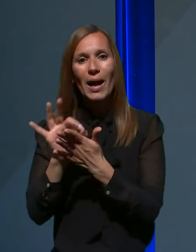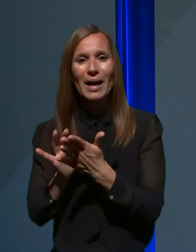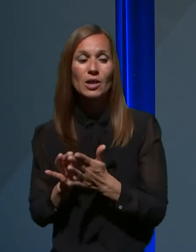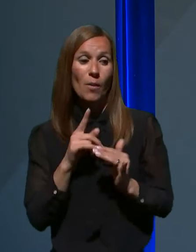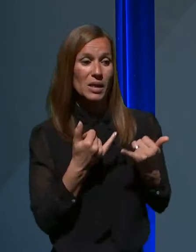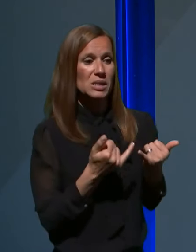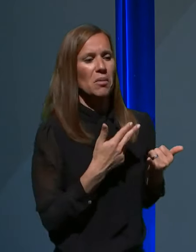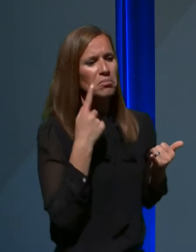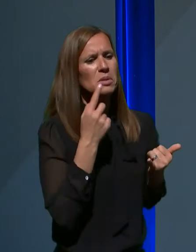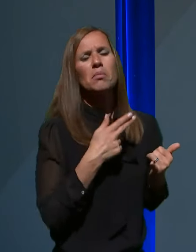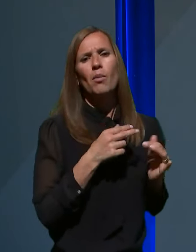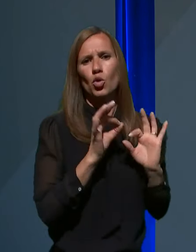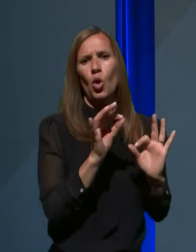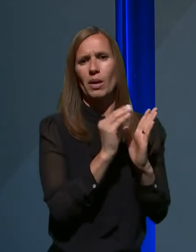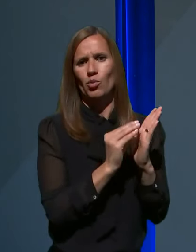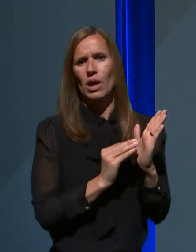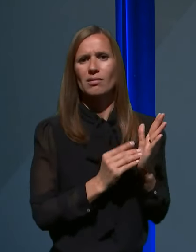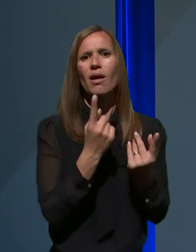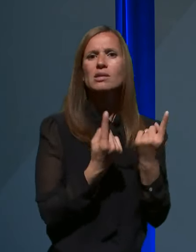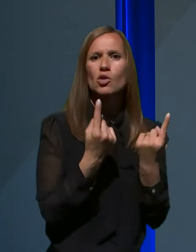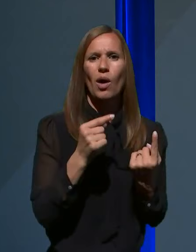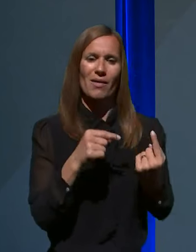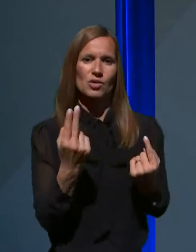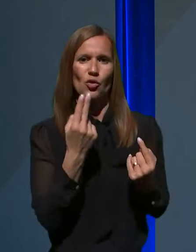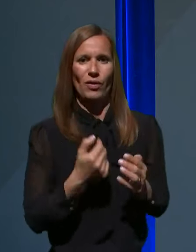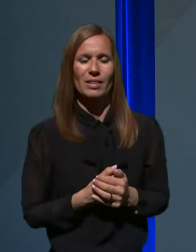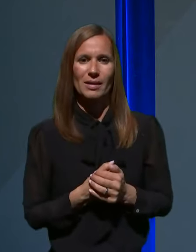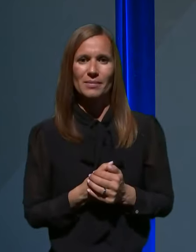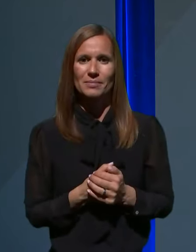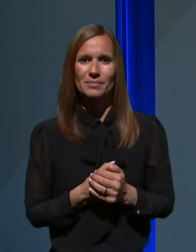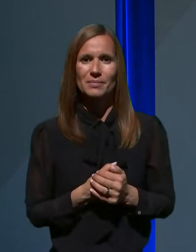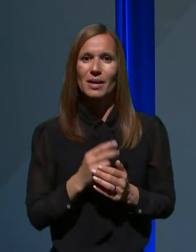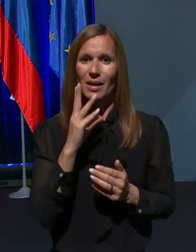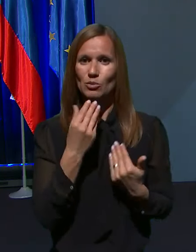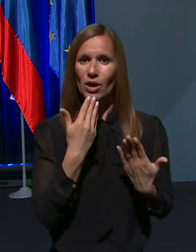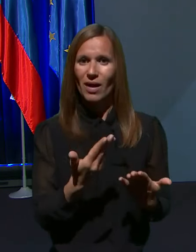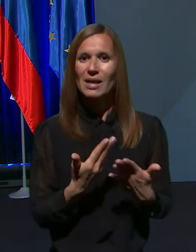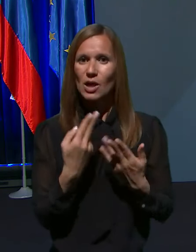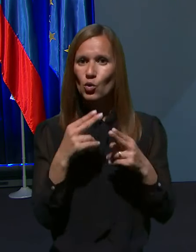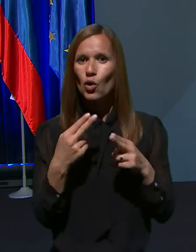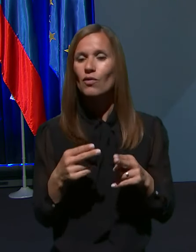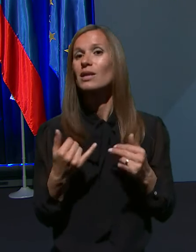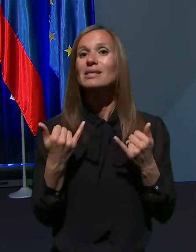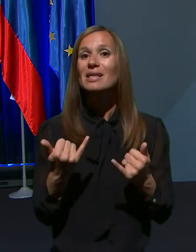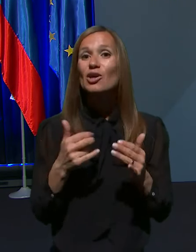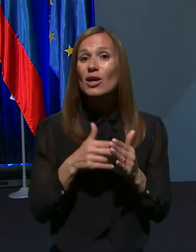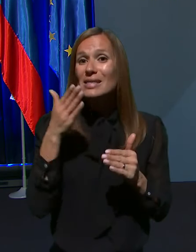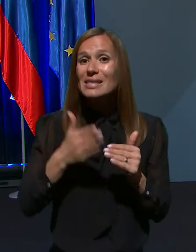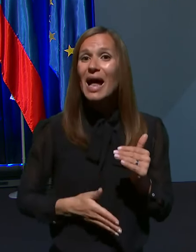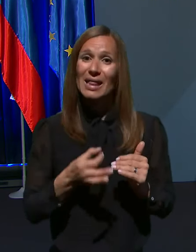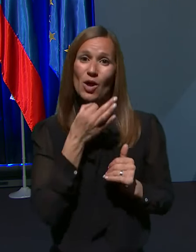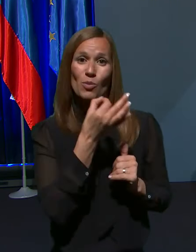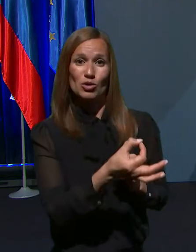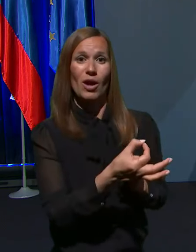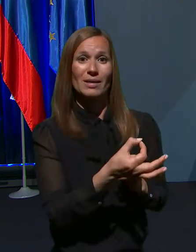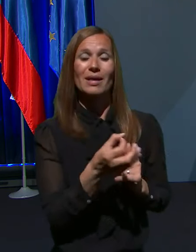dobrimi projekcijami dogajanja v Sloveniji. Najlepša hvale za odgovor in zdaj še čisto zadnje vprašanje, ki